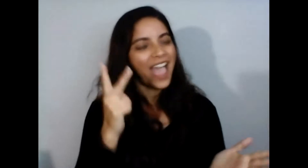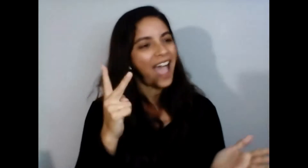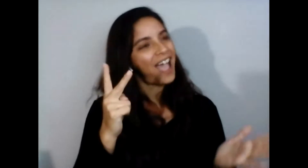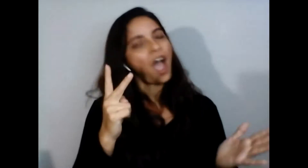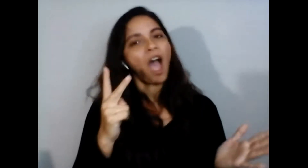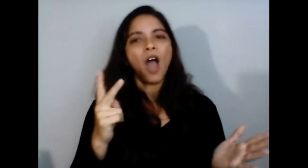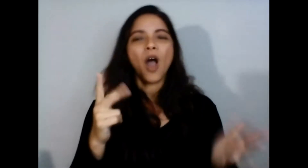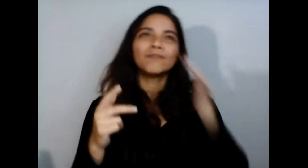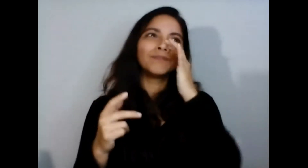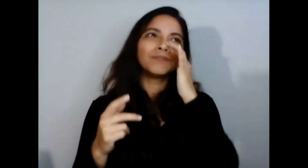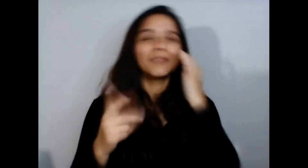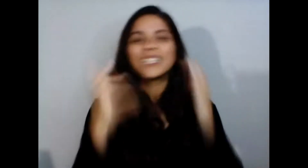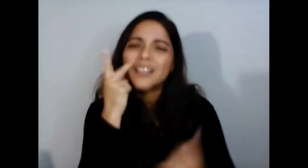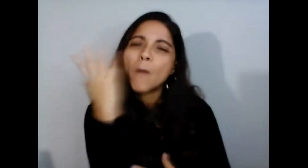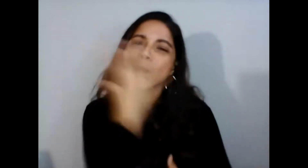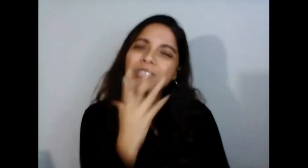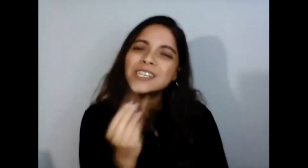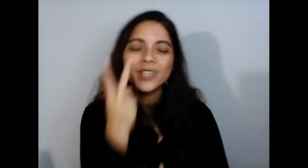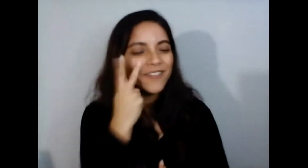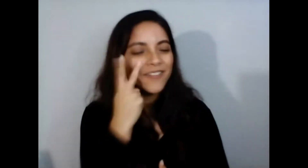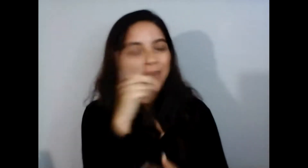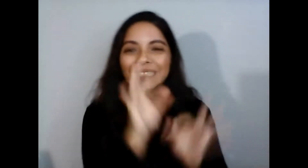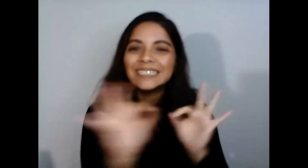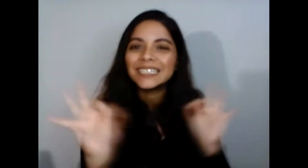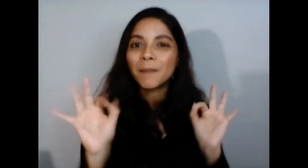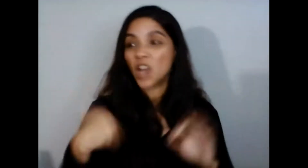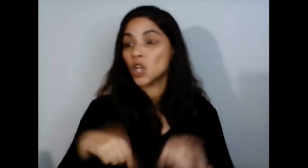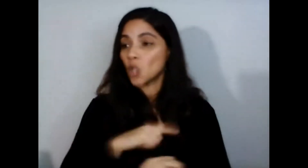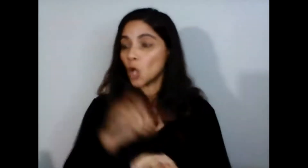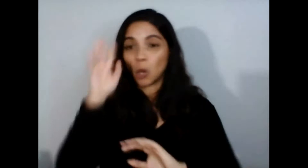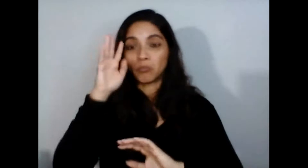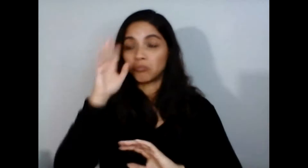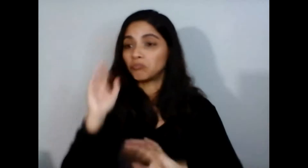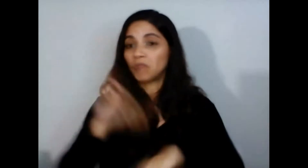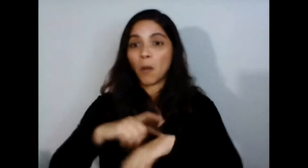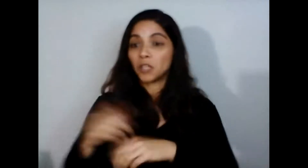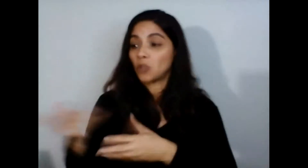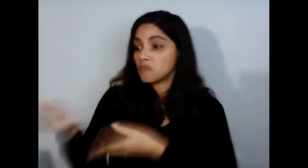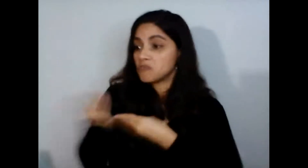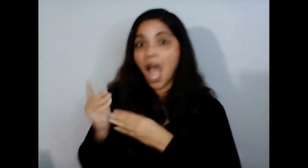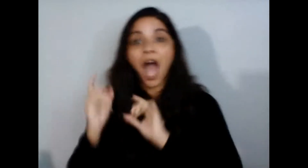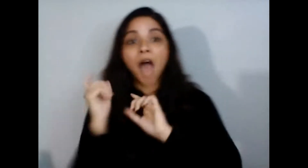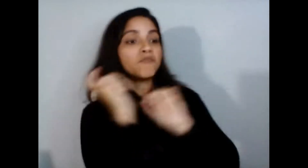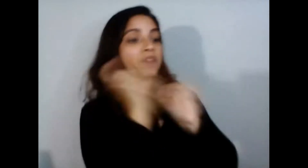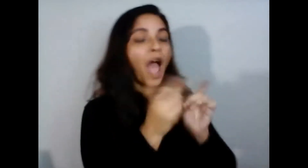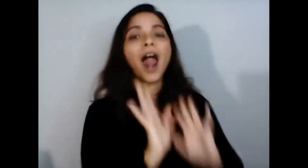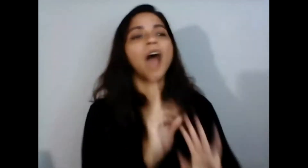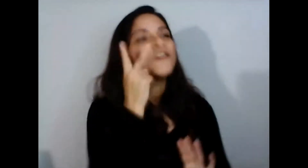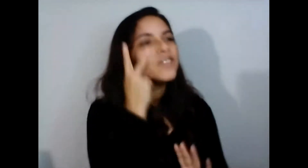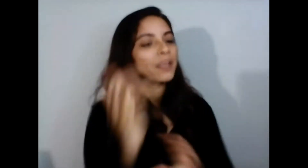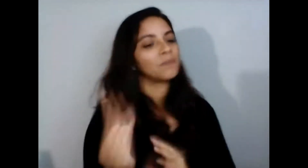hemos llevado obsequios de la nada no tenía que haber una ocasión especial simplemente le decimos tú eres importante